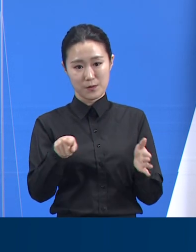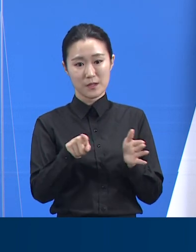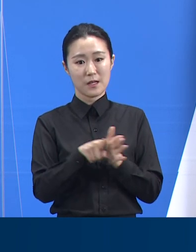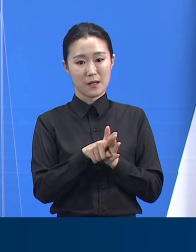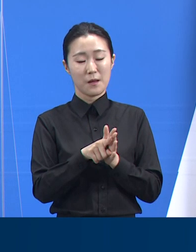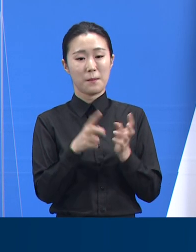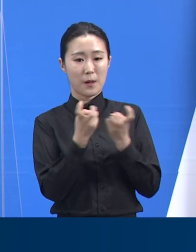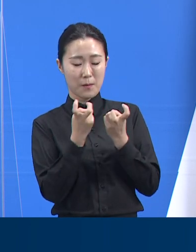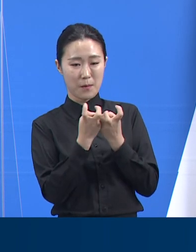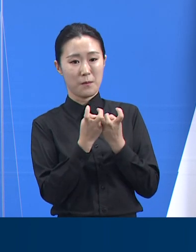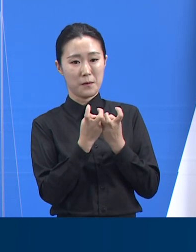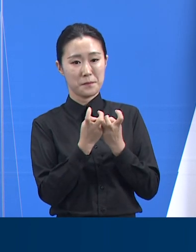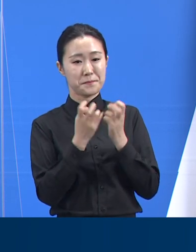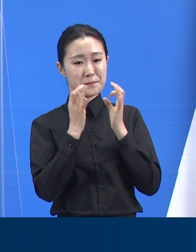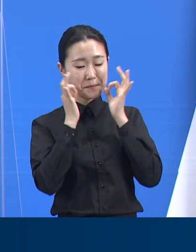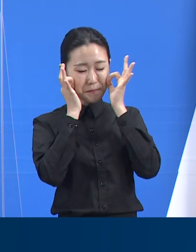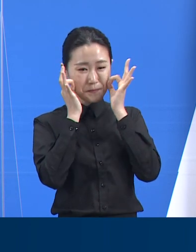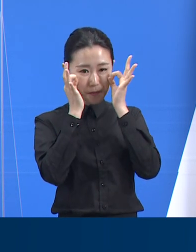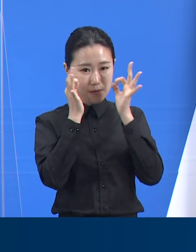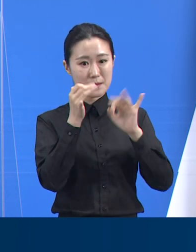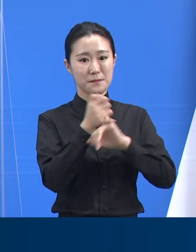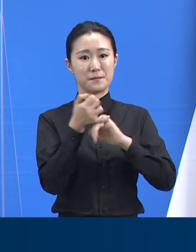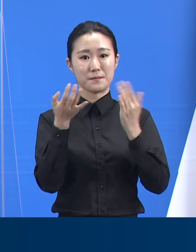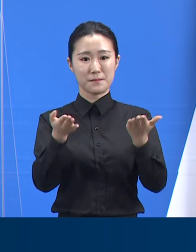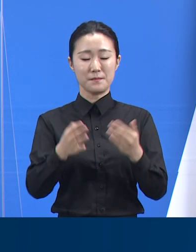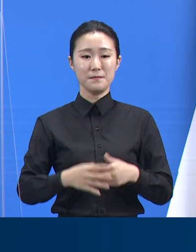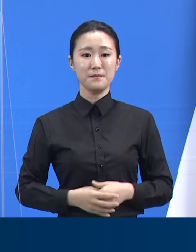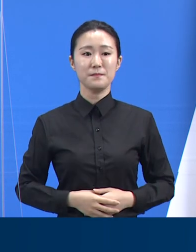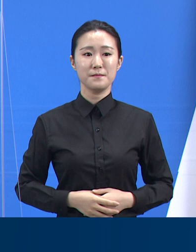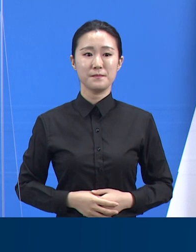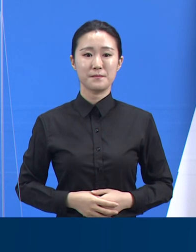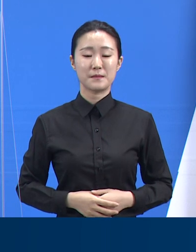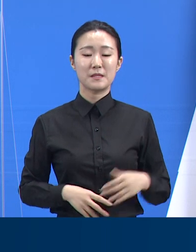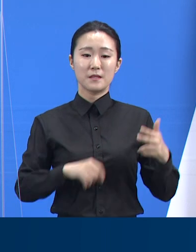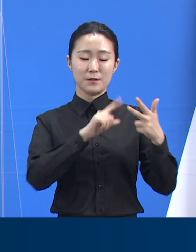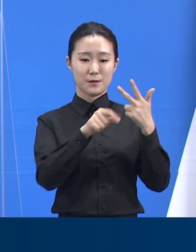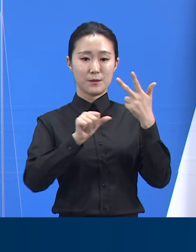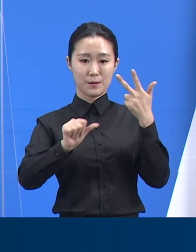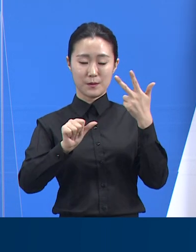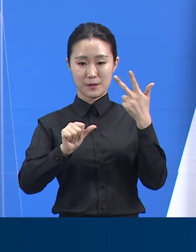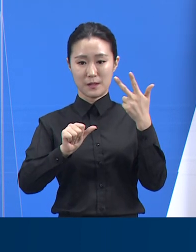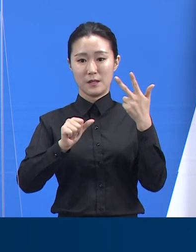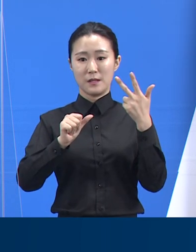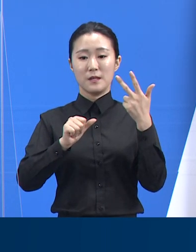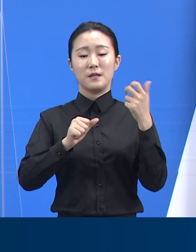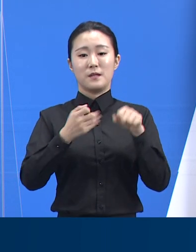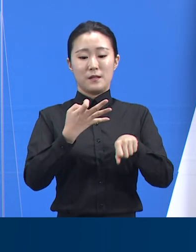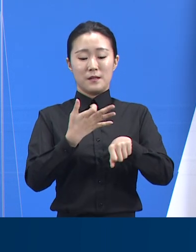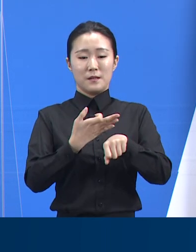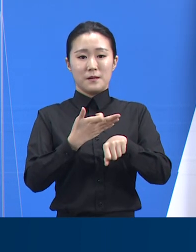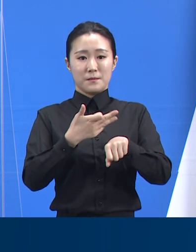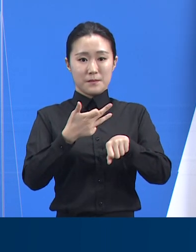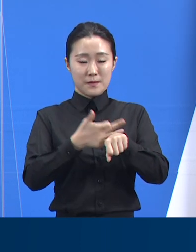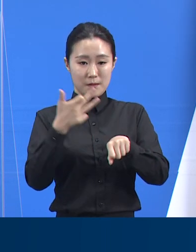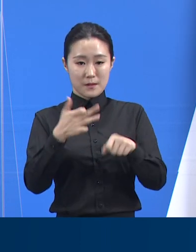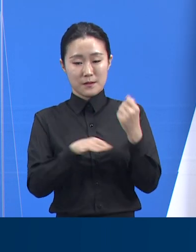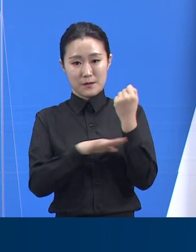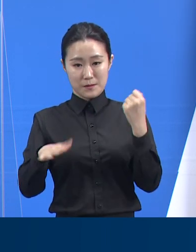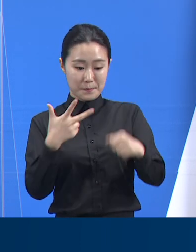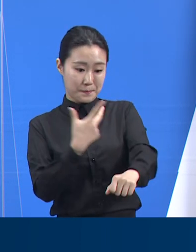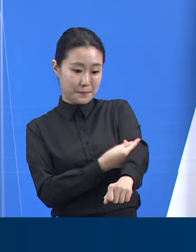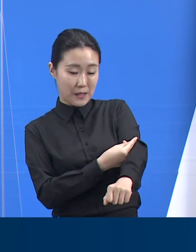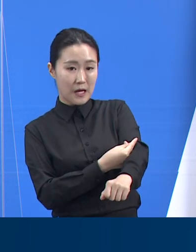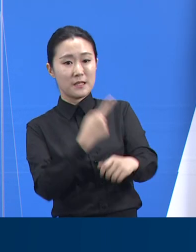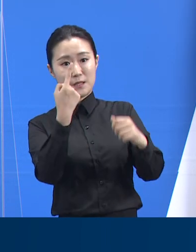다음은 경기도 코로나19 예방접종 현황입니다. 7월 5일 18시 기준 도내에서 코로나19 예방접종을 2대 이상 받은 사람은